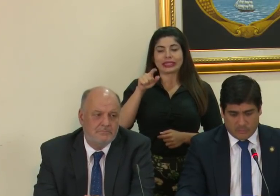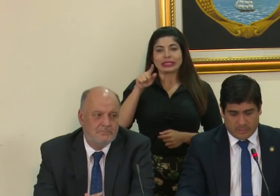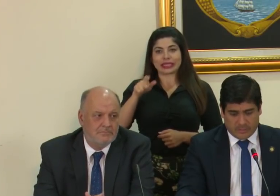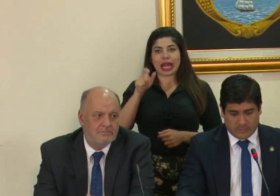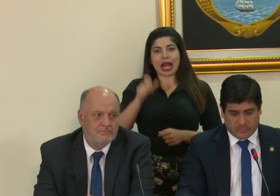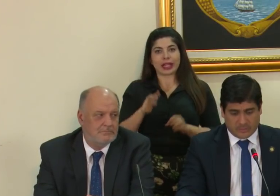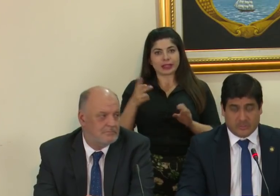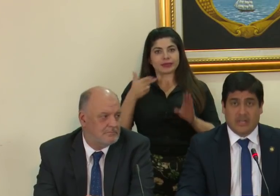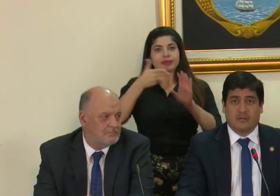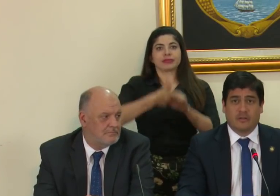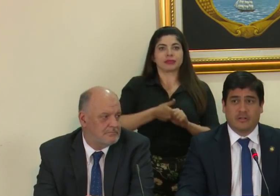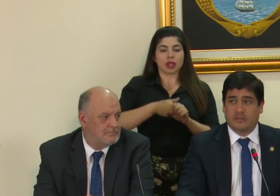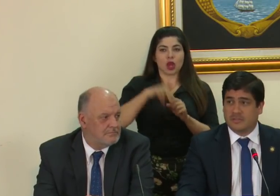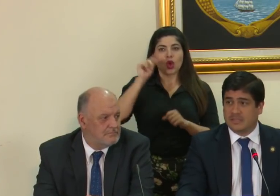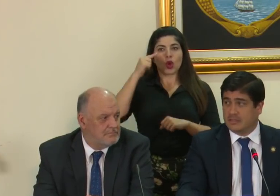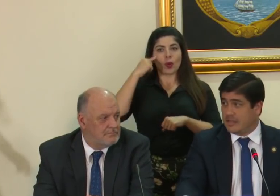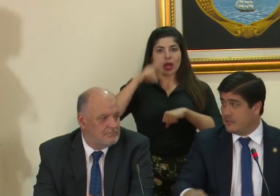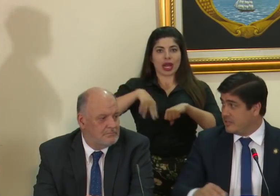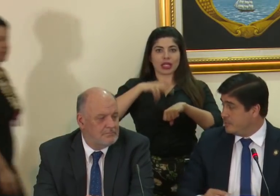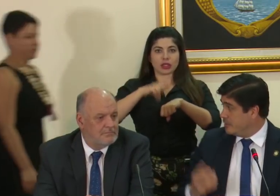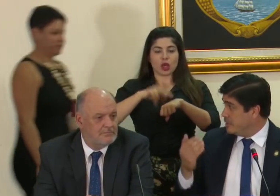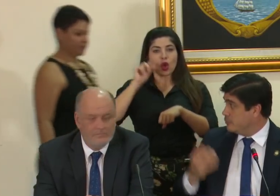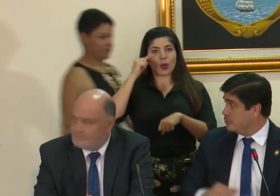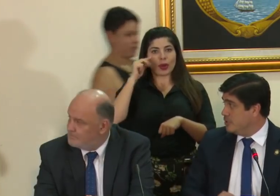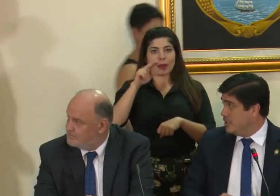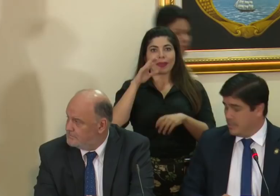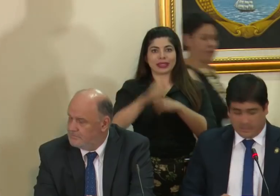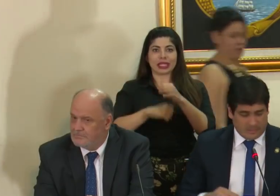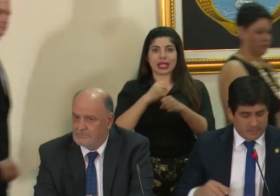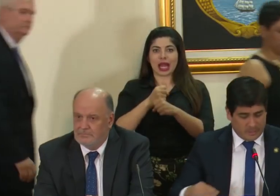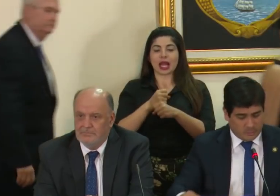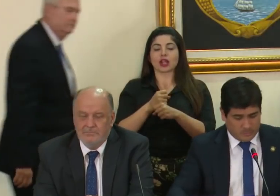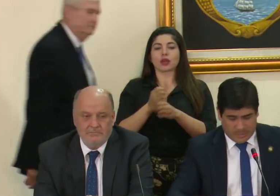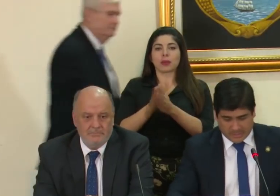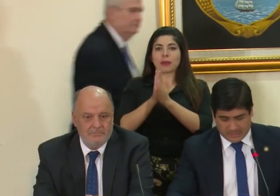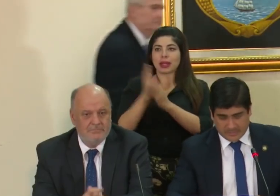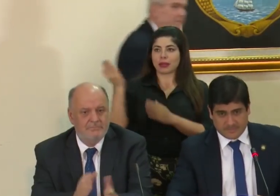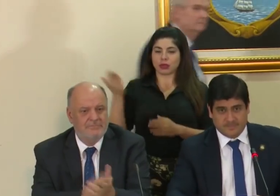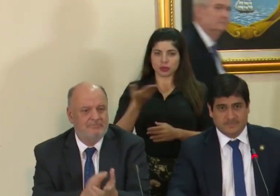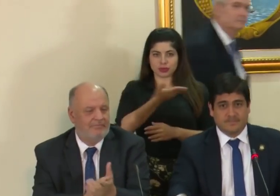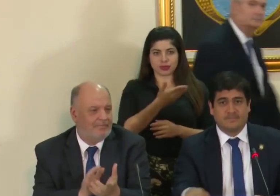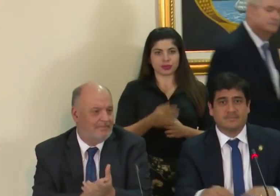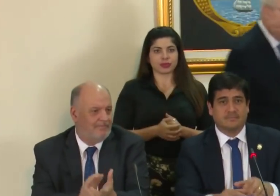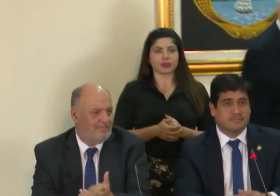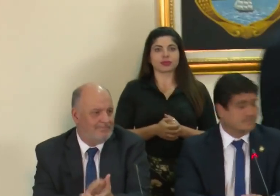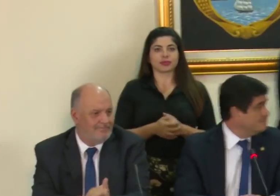al Gobierno Nacional, al Gobierno del Bicentenario, a quien le podemos también incorporarse.